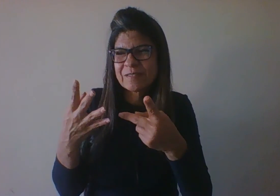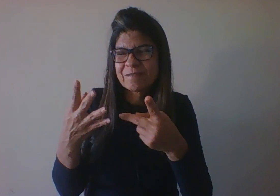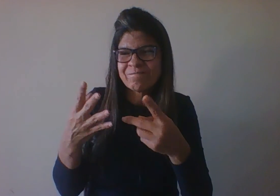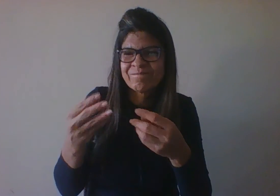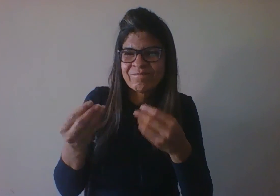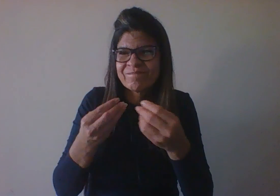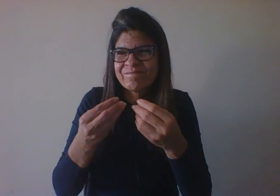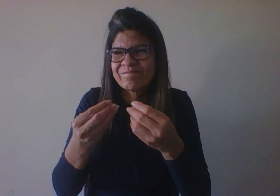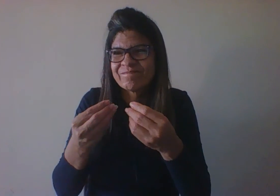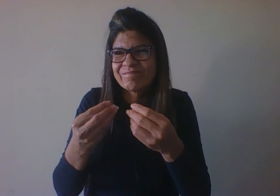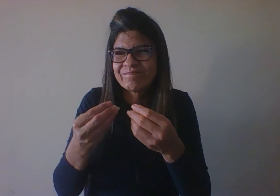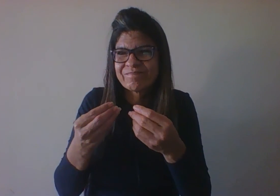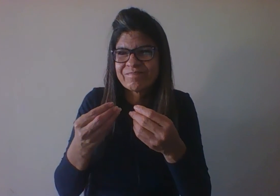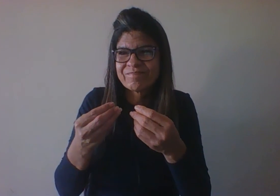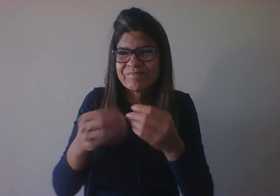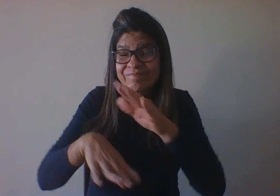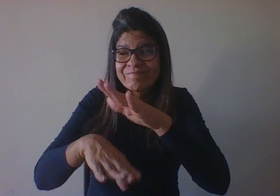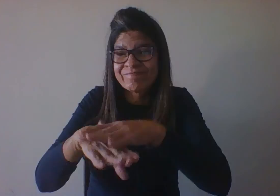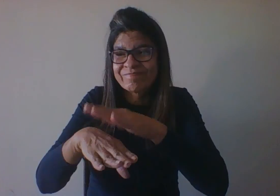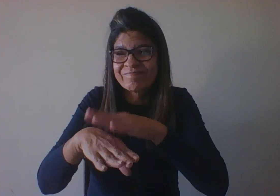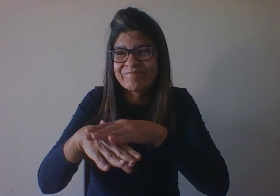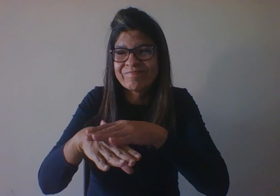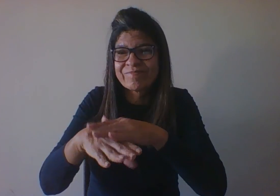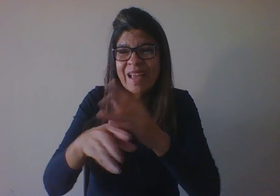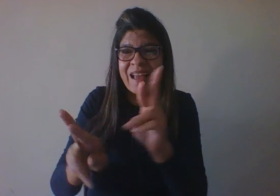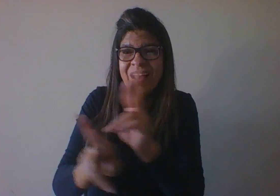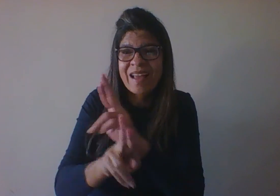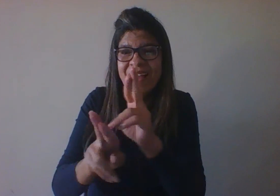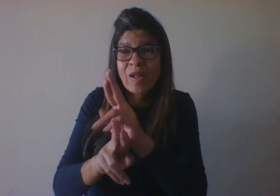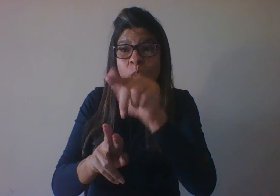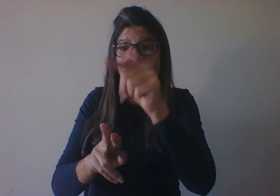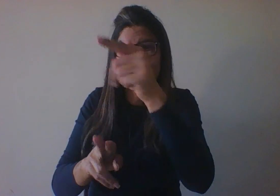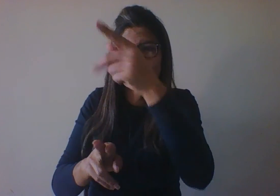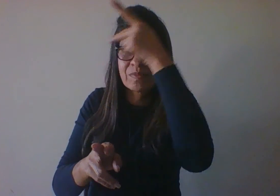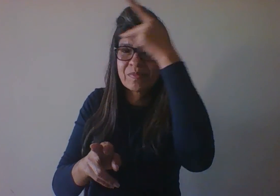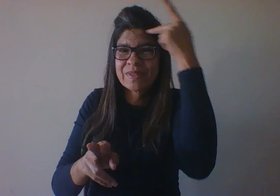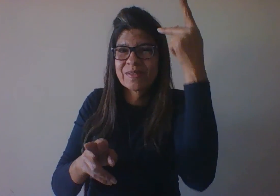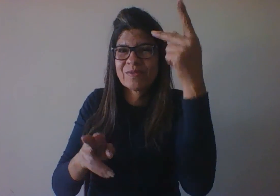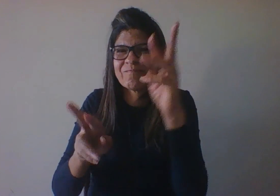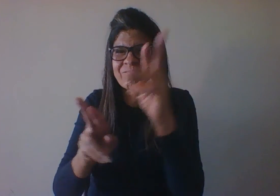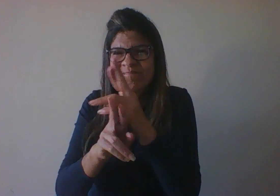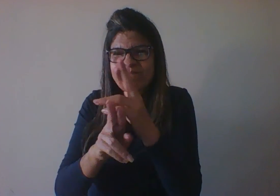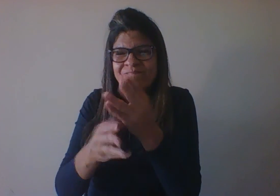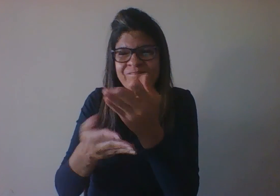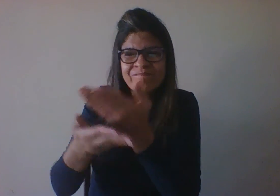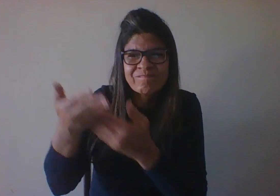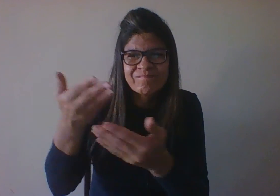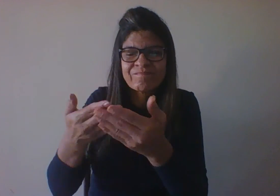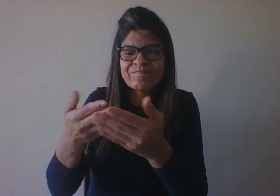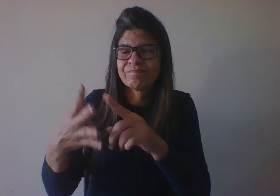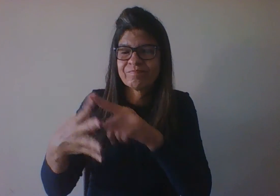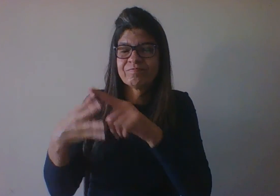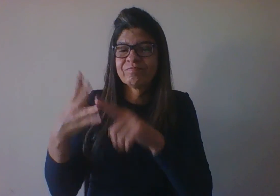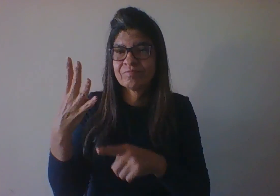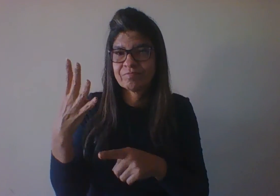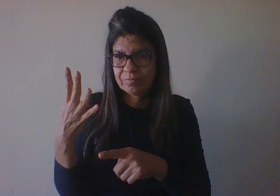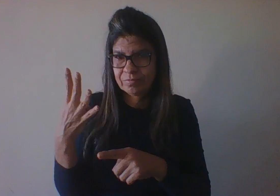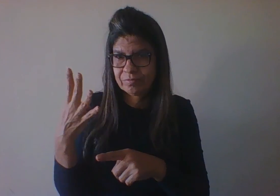e qualquer mudança influencia a etapa seguinte, sejam